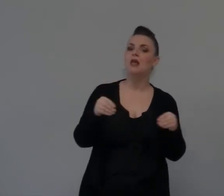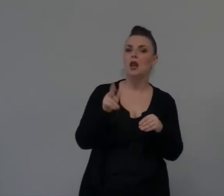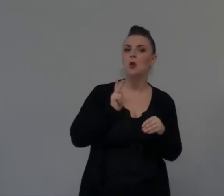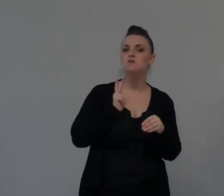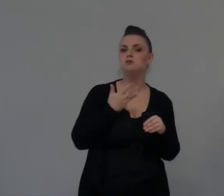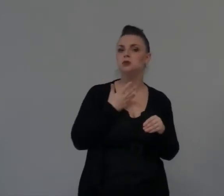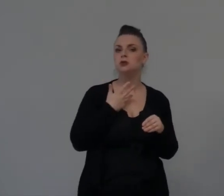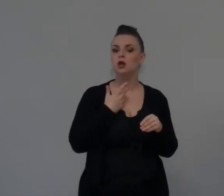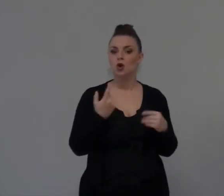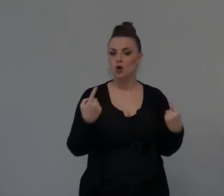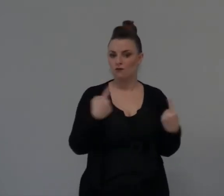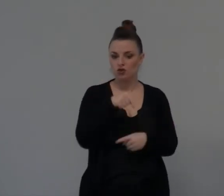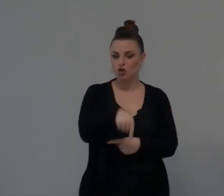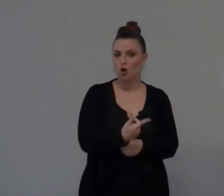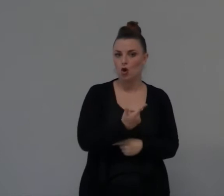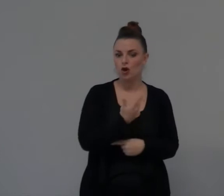affare